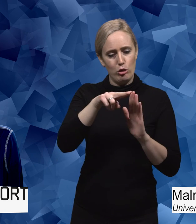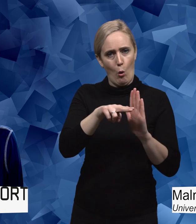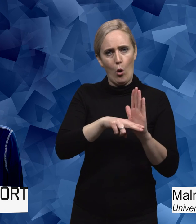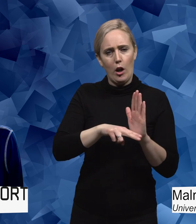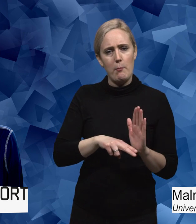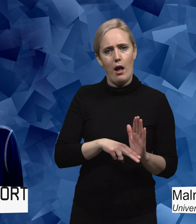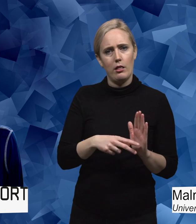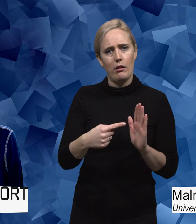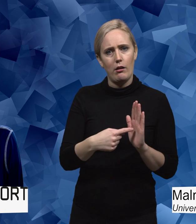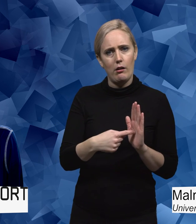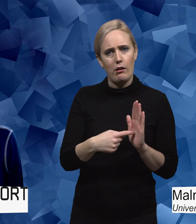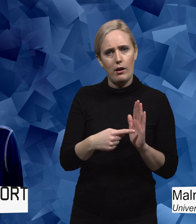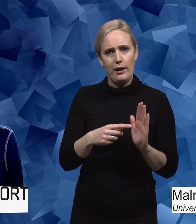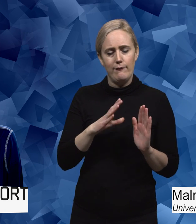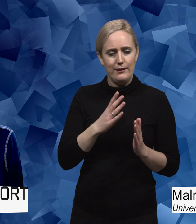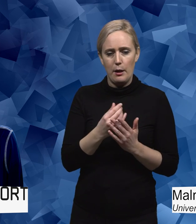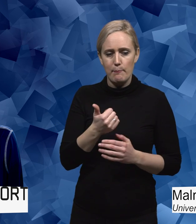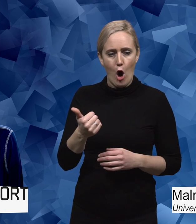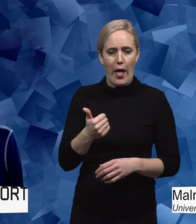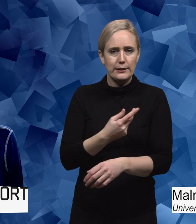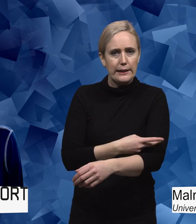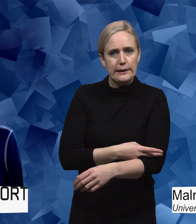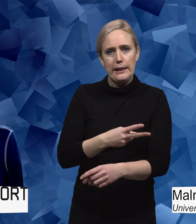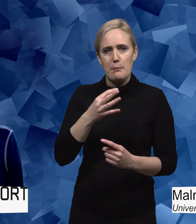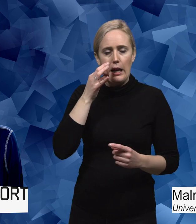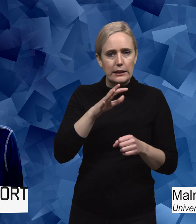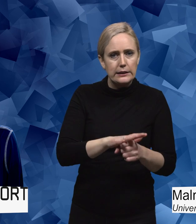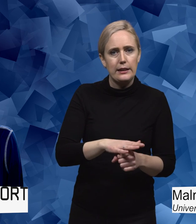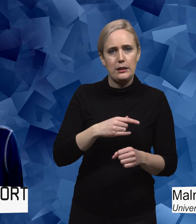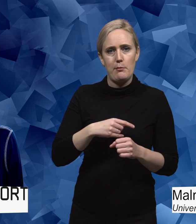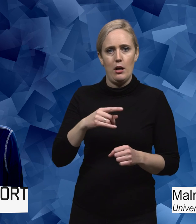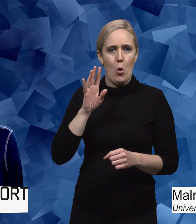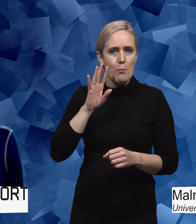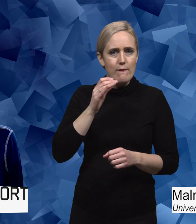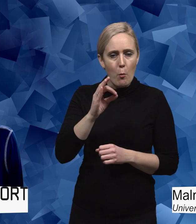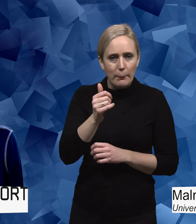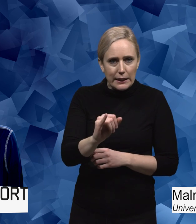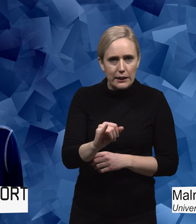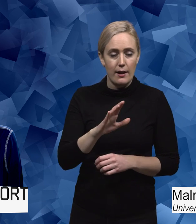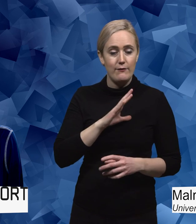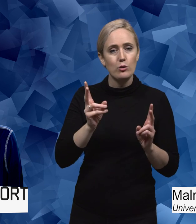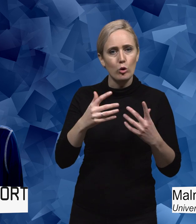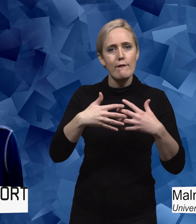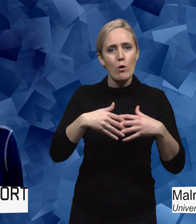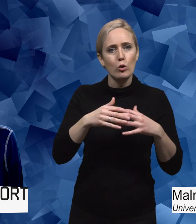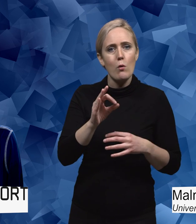Att vi ser att det finns inte bara sexism, rasism, homofobi i vårt samhälle. Det finns också en funkofobi och en